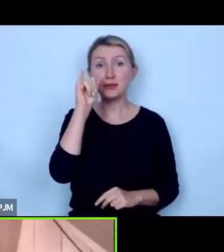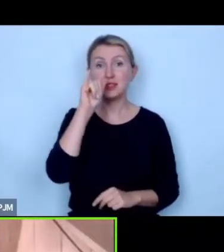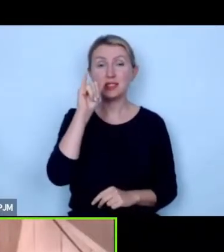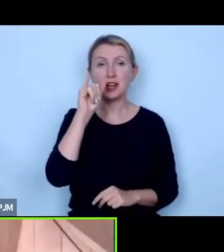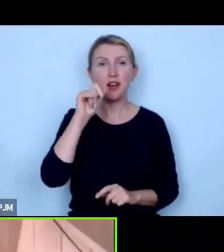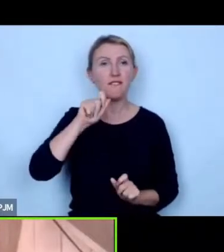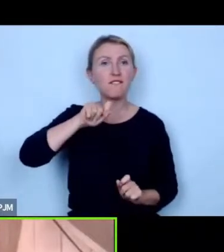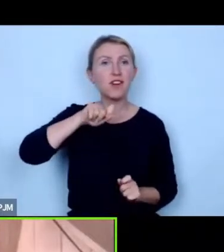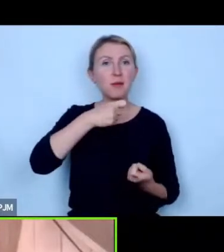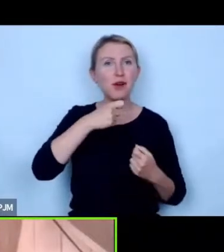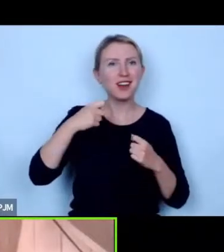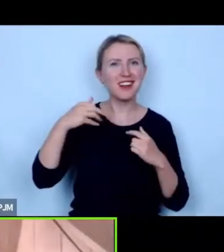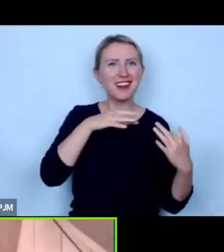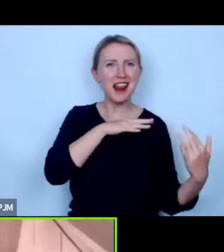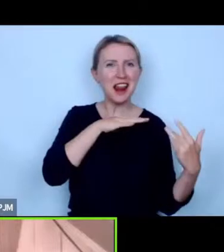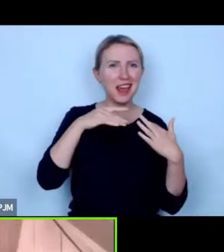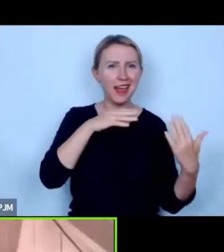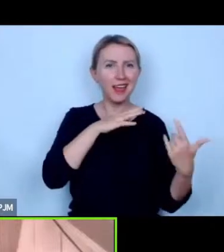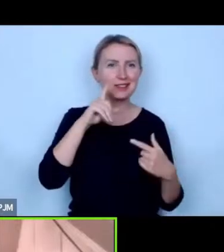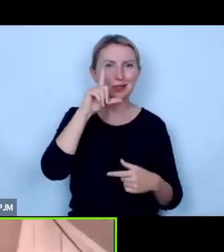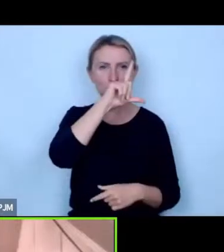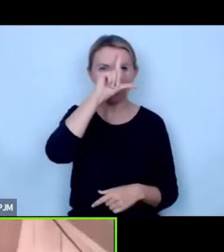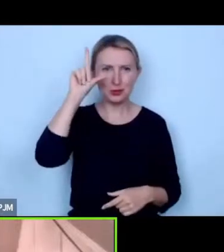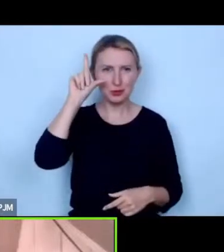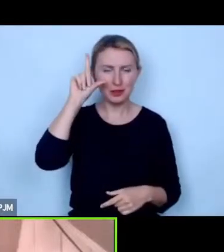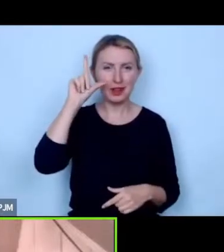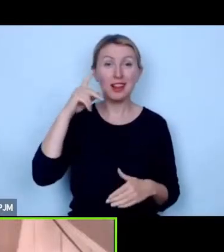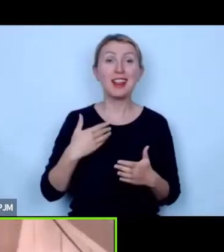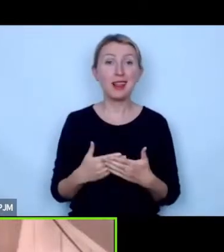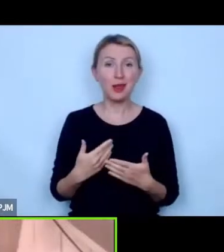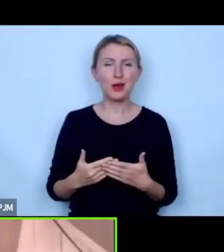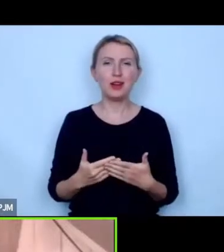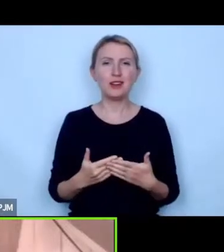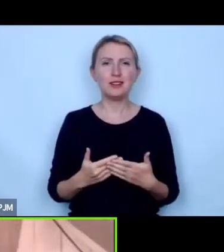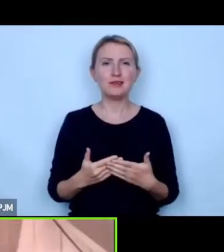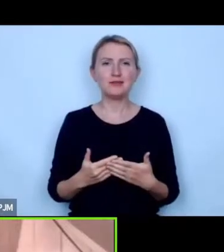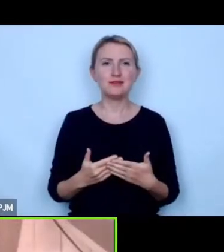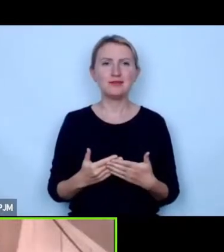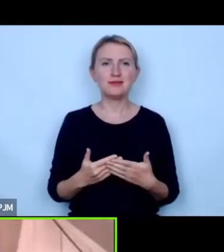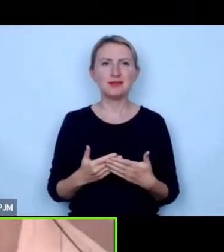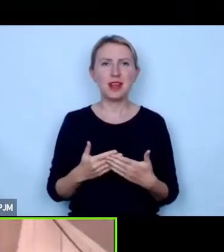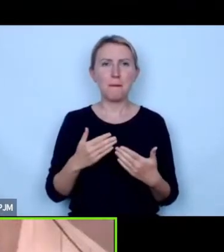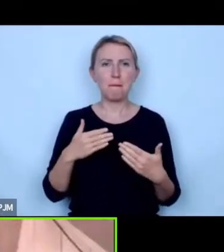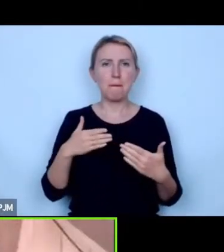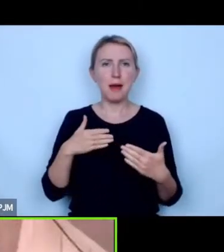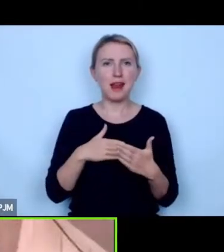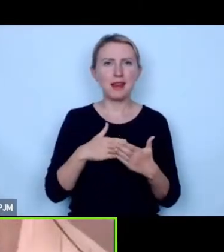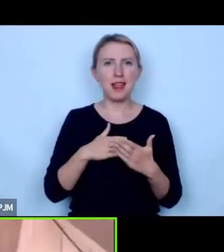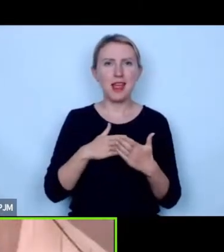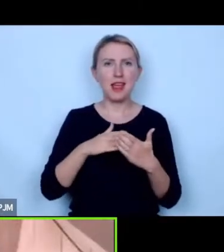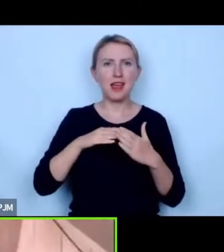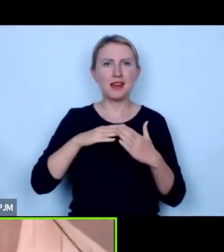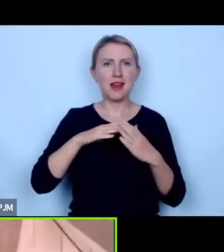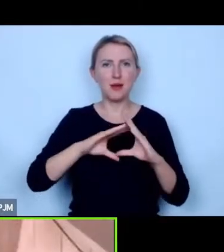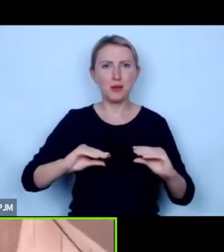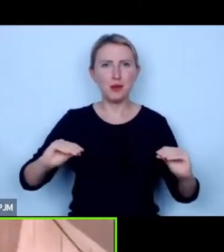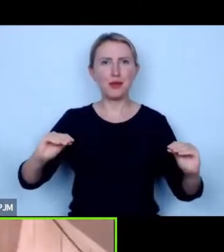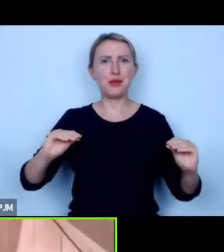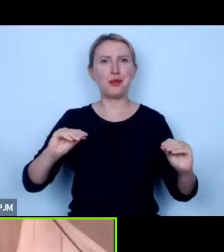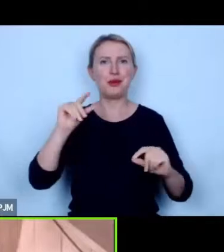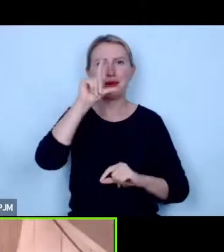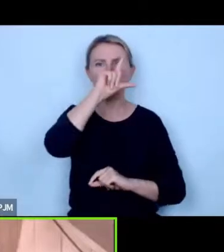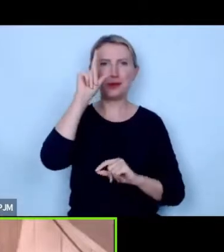wymuszają interakcję z nimi przez co gdzieś ta bariera się przełamuje i zaczynają